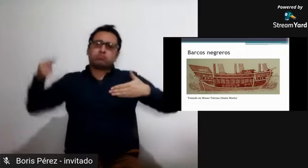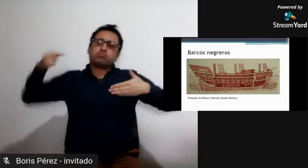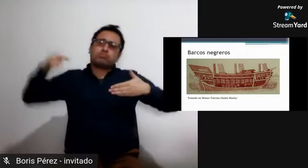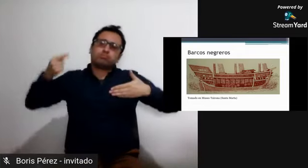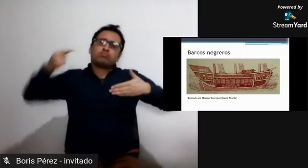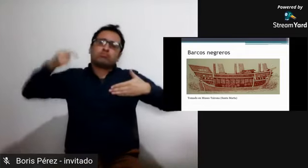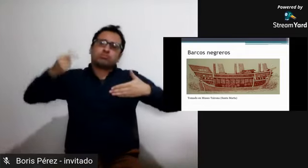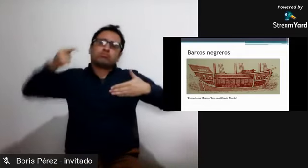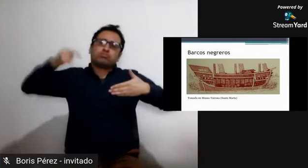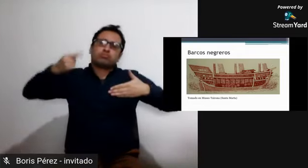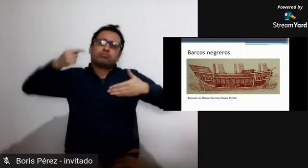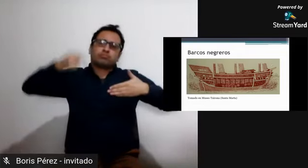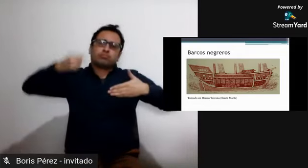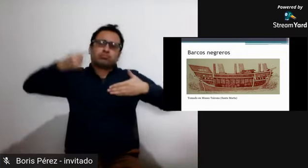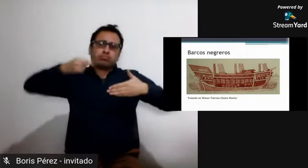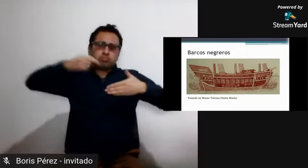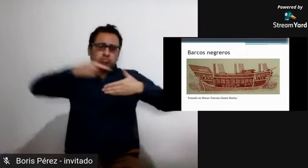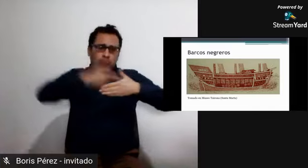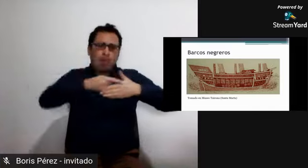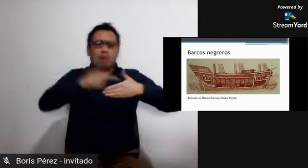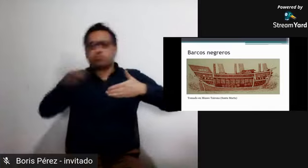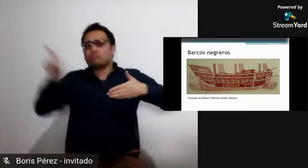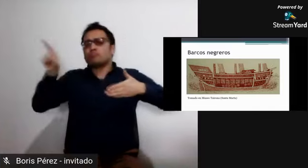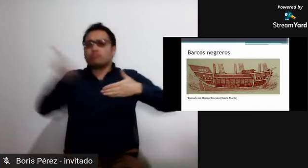personas de estas razas